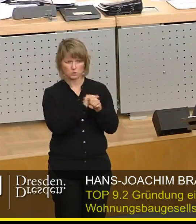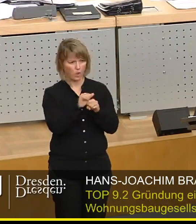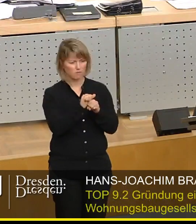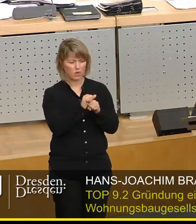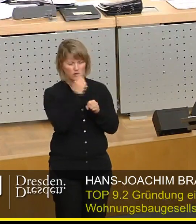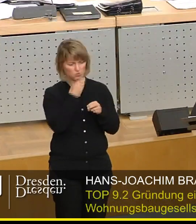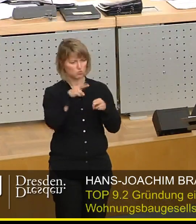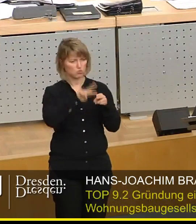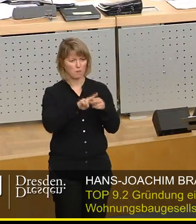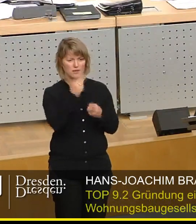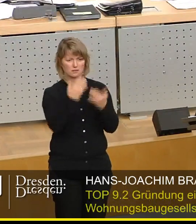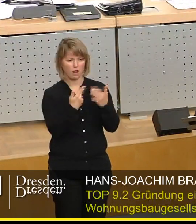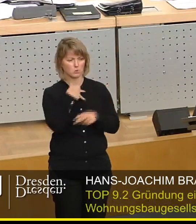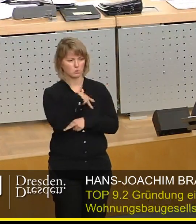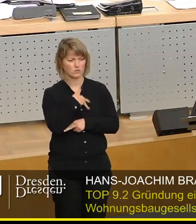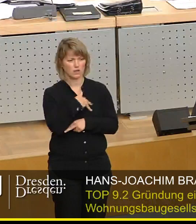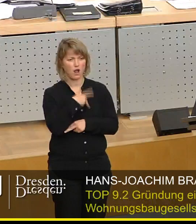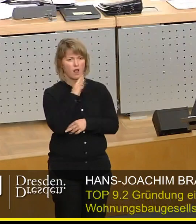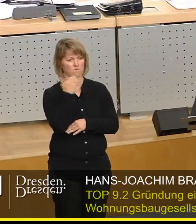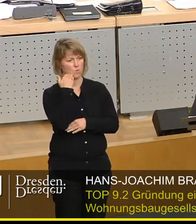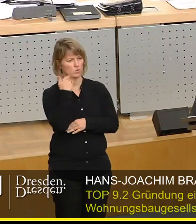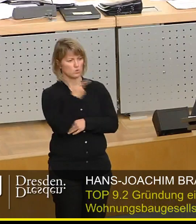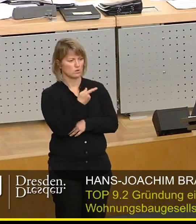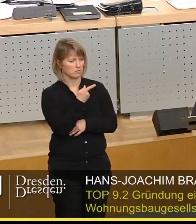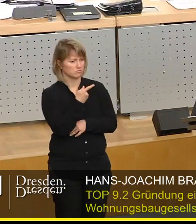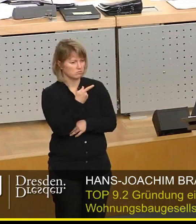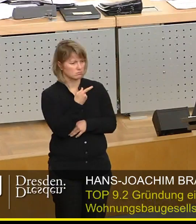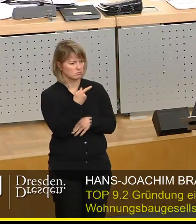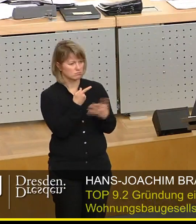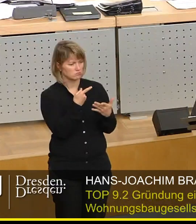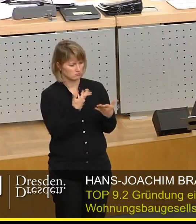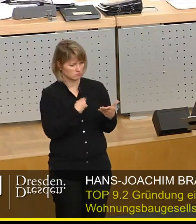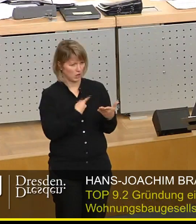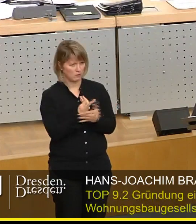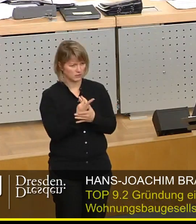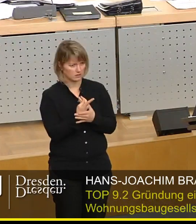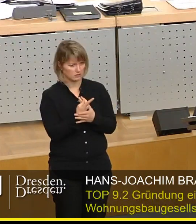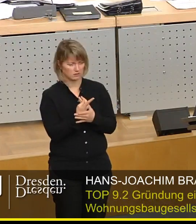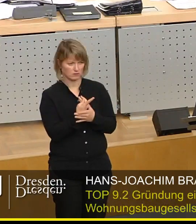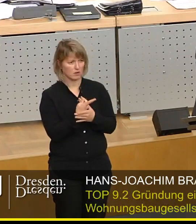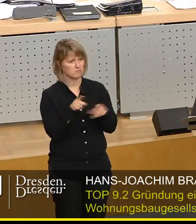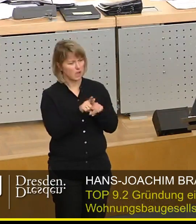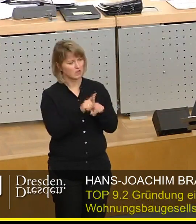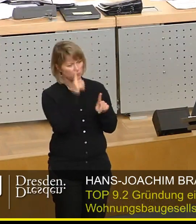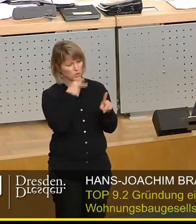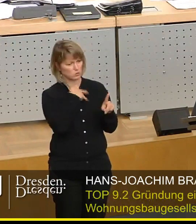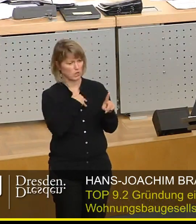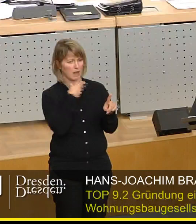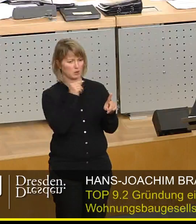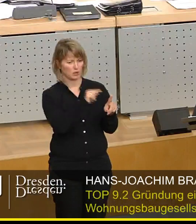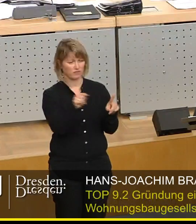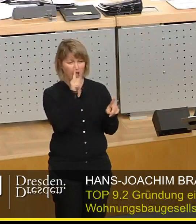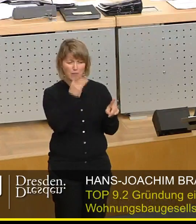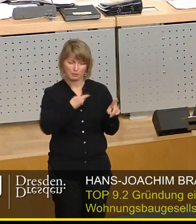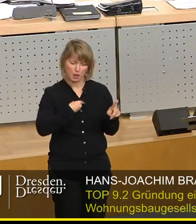doppelte Anzahl von Sozialwohnungen wenn man so will oder Wohnungen bekommen die man an Sozialbedürftige machen können das werden Sie nie